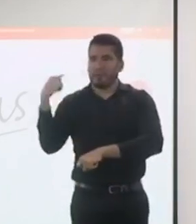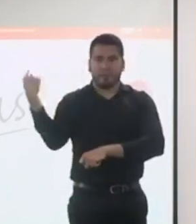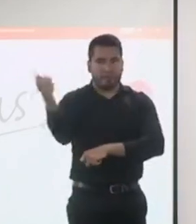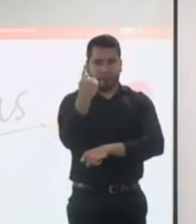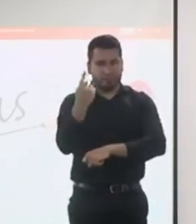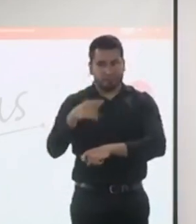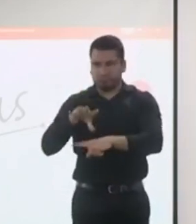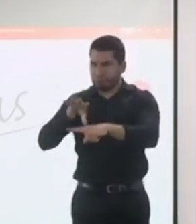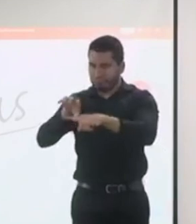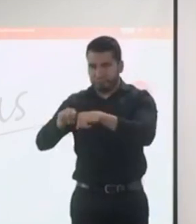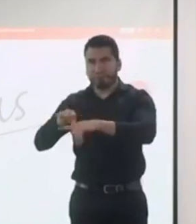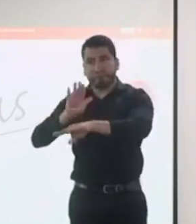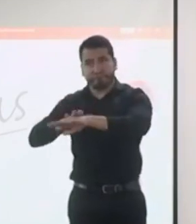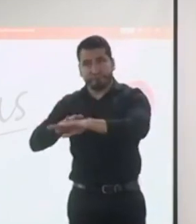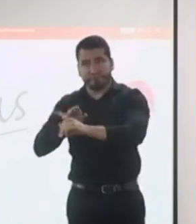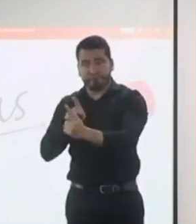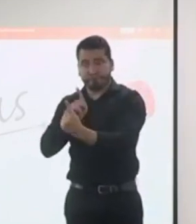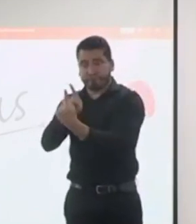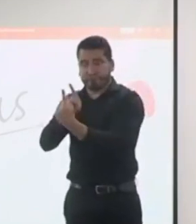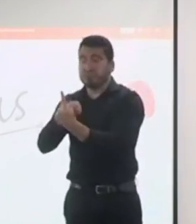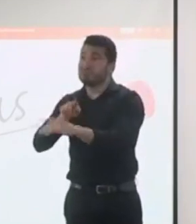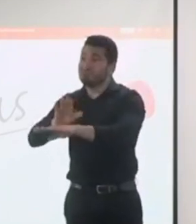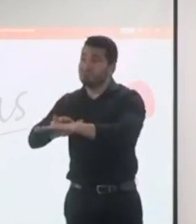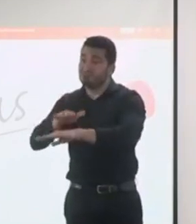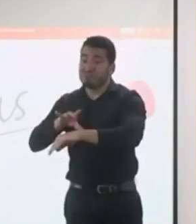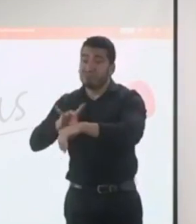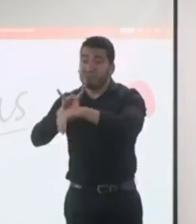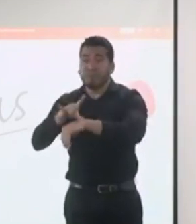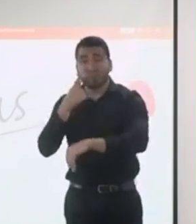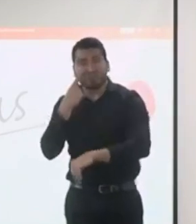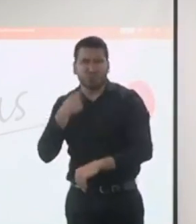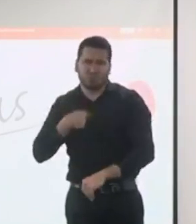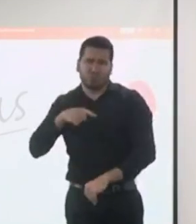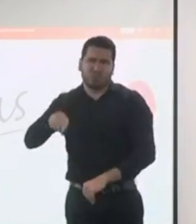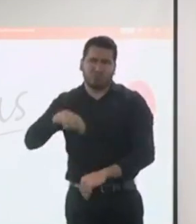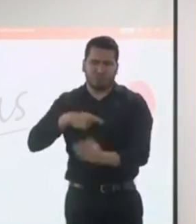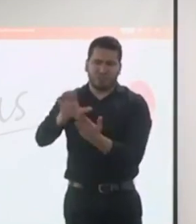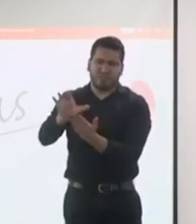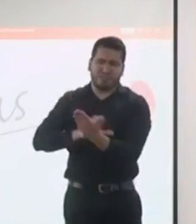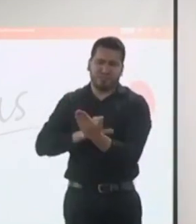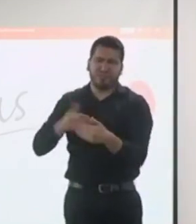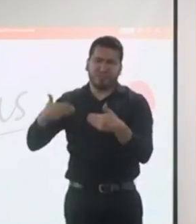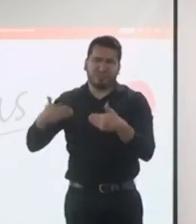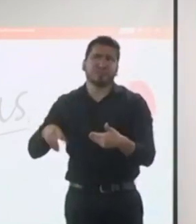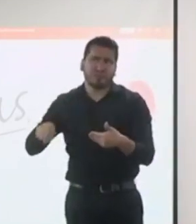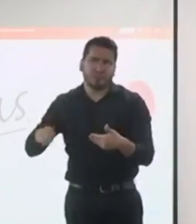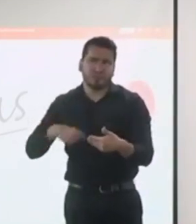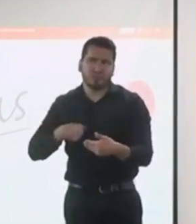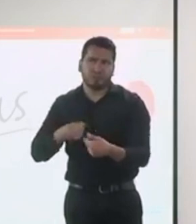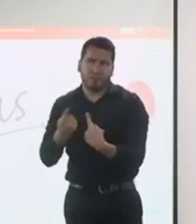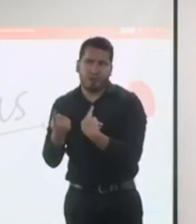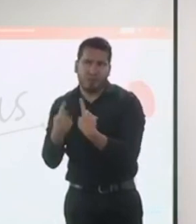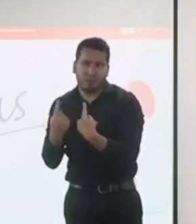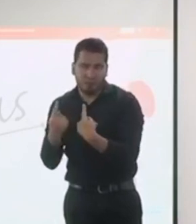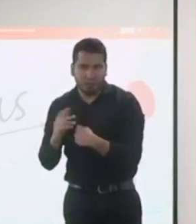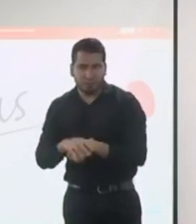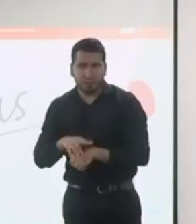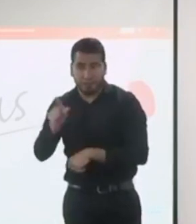le manifestó a ese médico que él necesitaba la certificación de discapacidad. El médico verificó